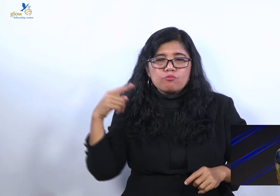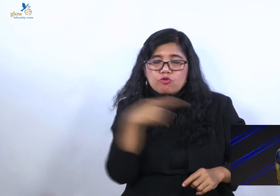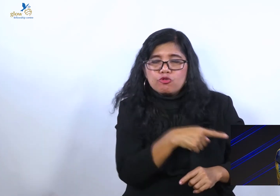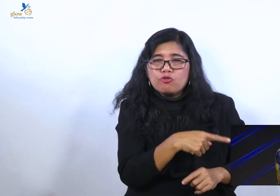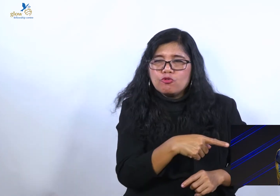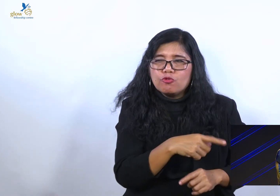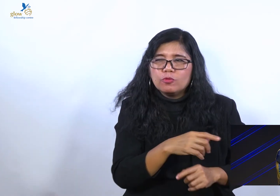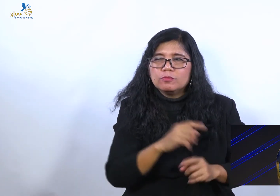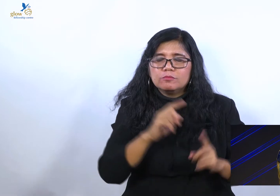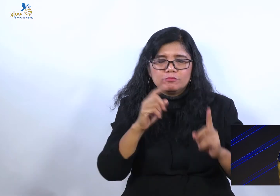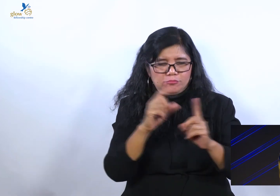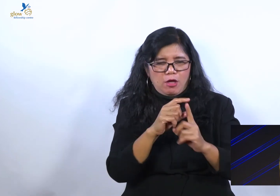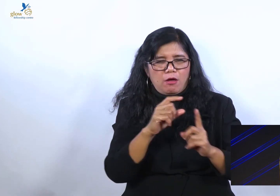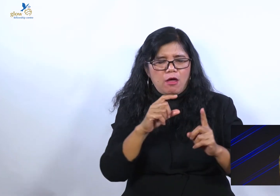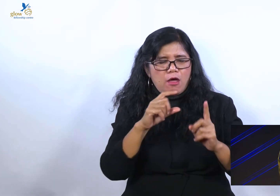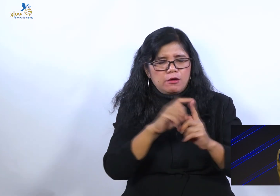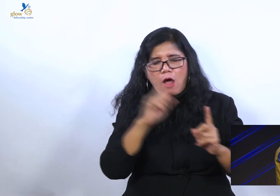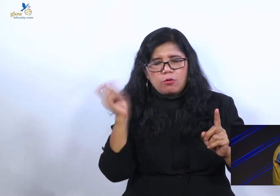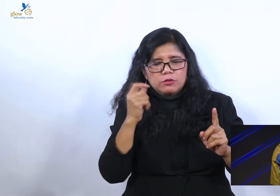Daud seorang pemberani.